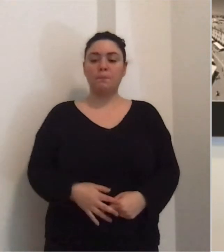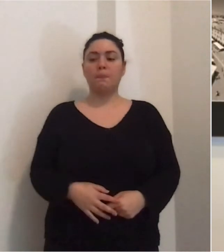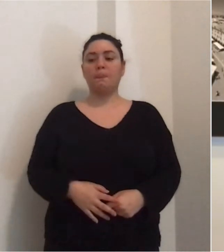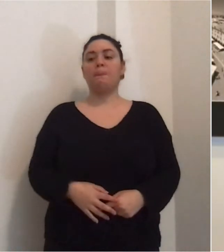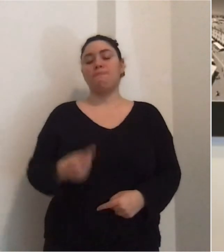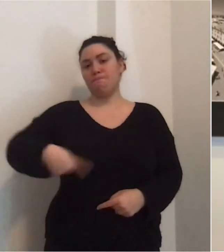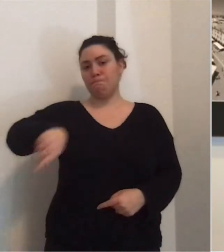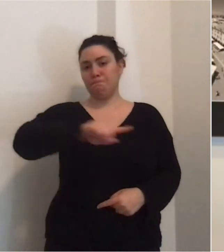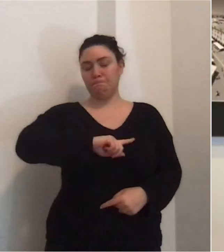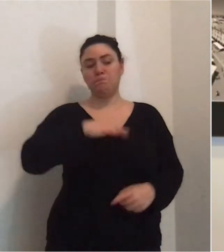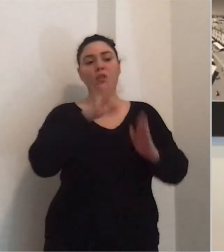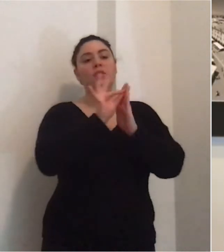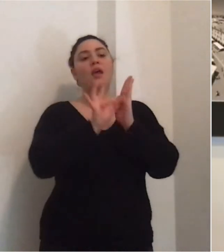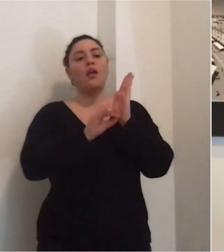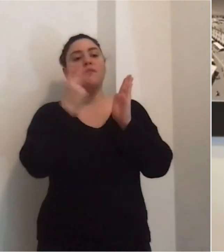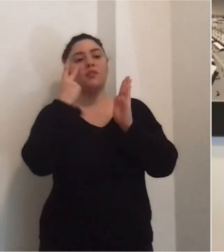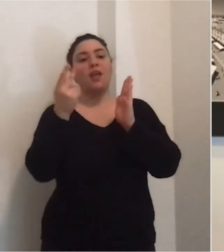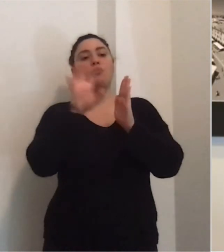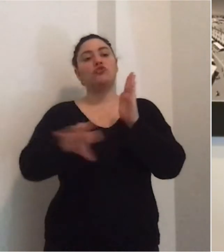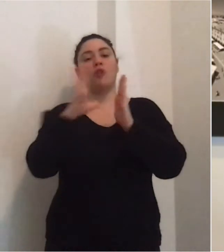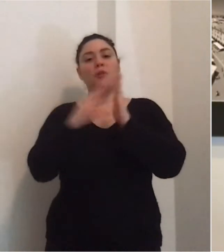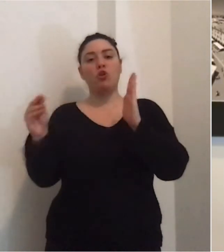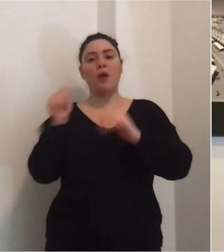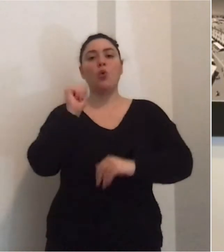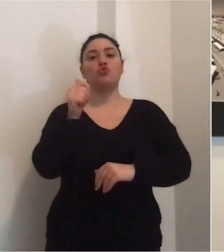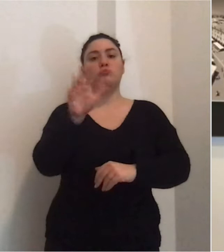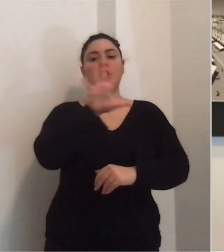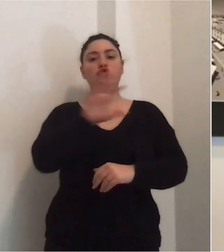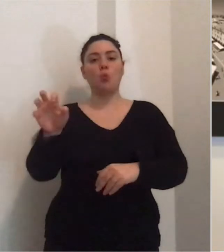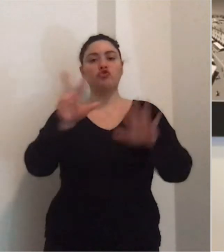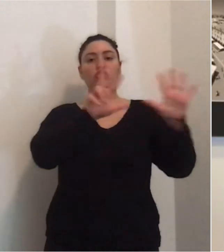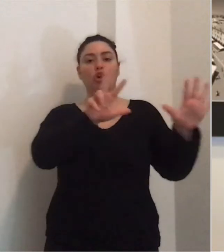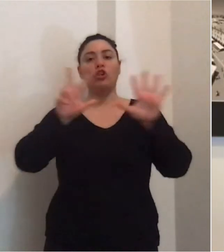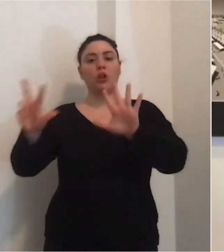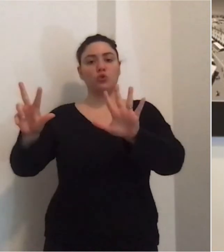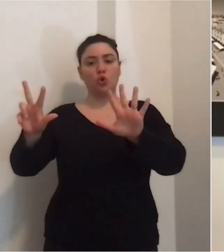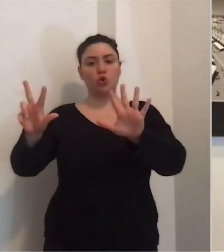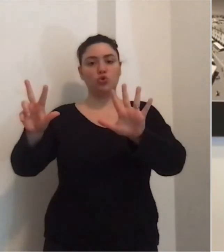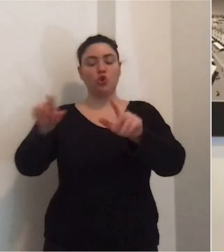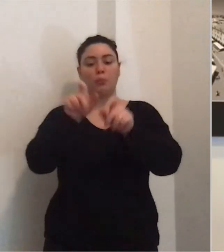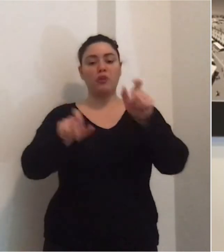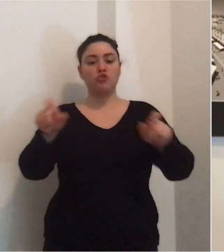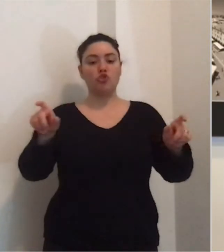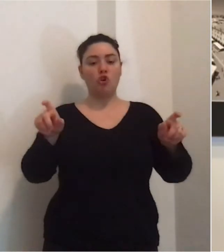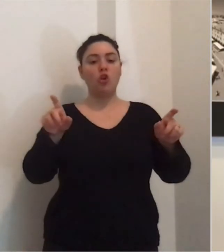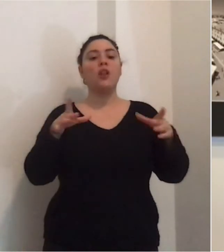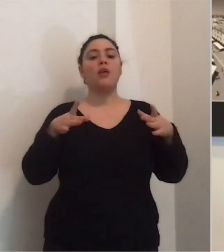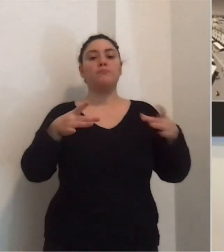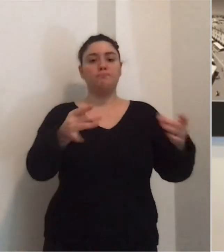i dati, io parto sempre da quelli della regione Emilia Romagna, siamo a 11.588